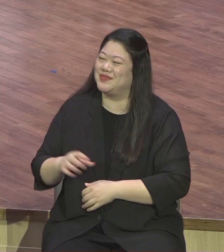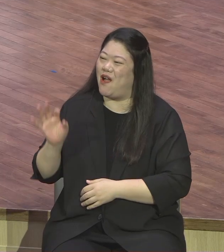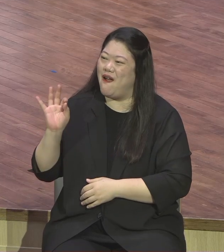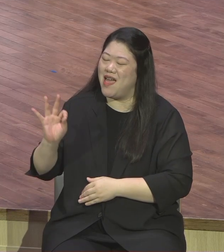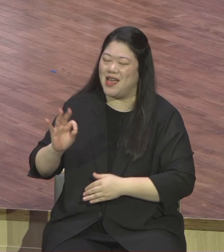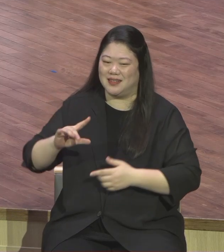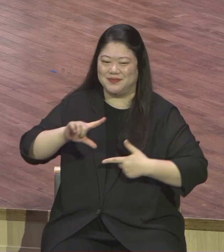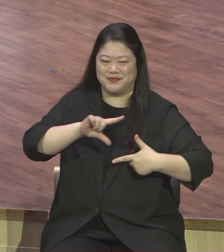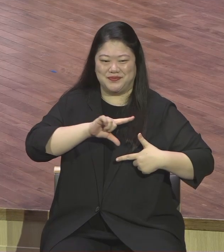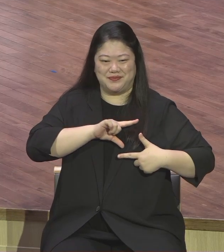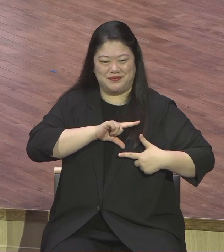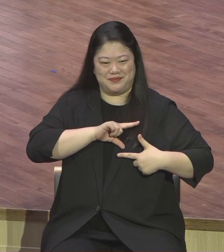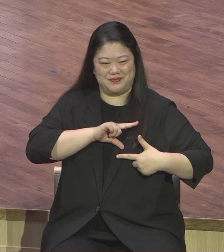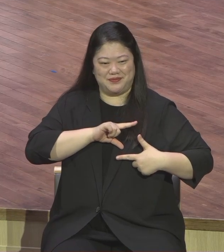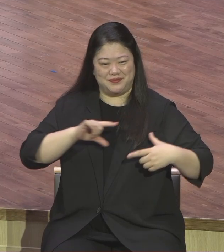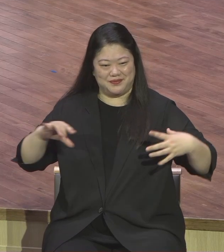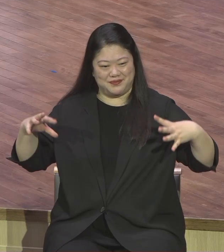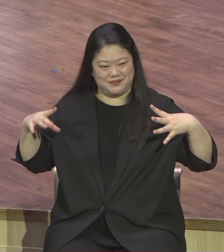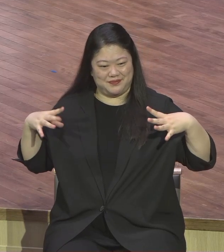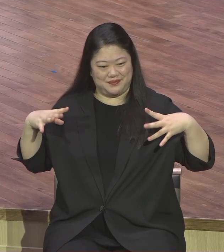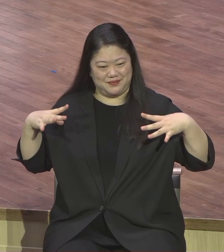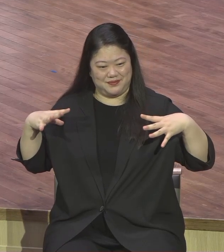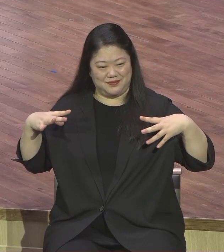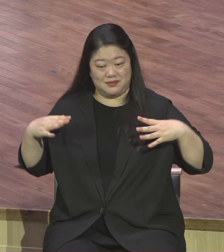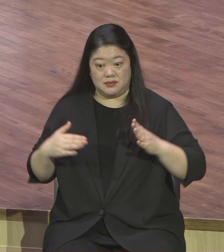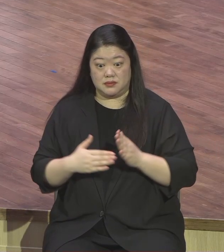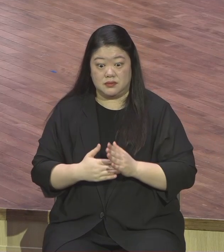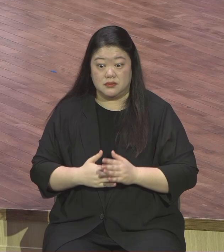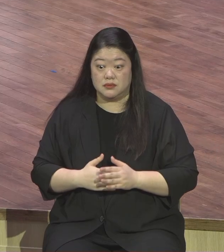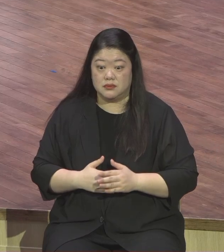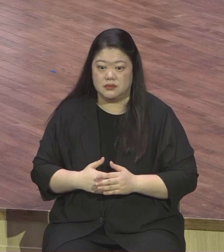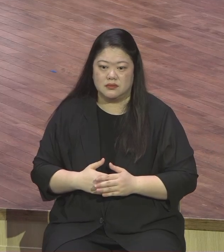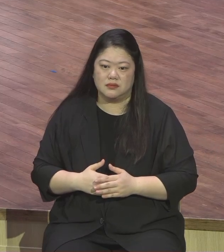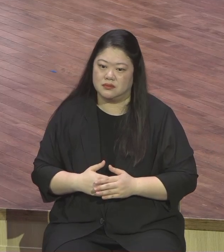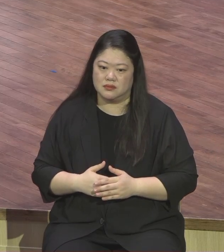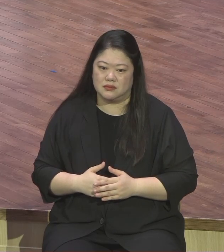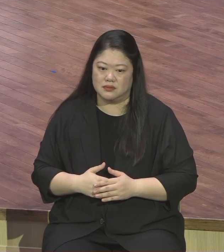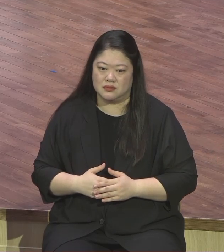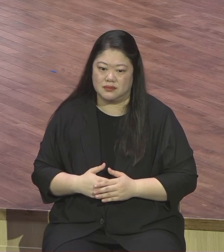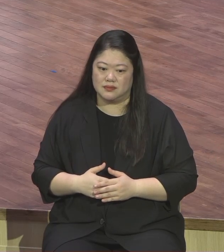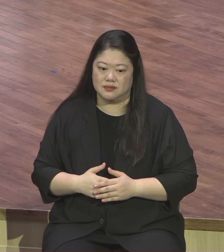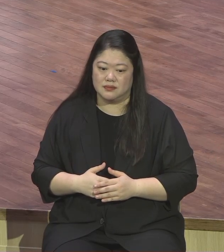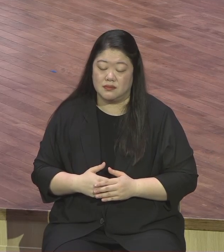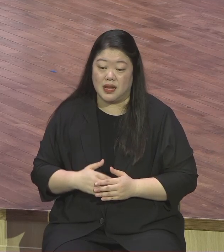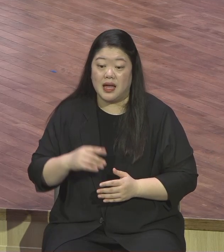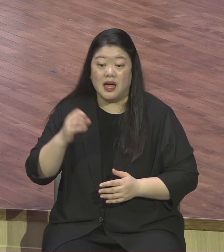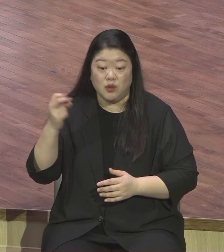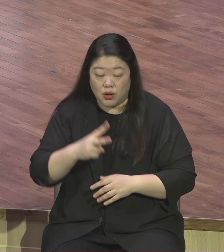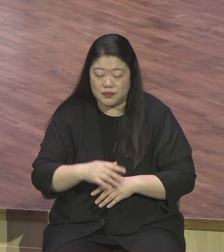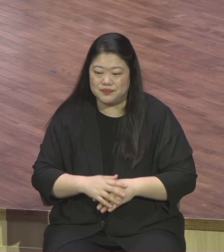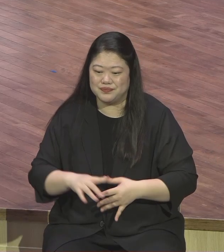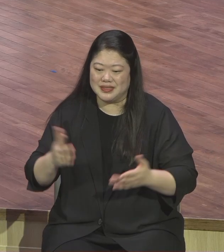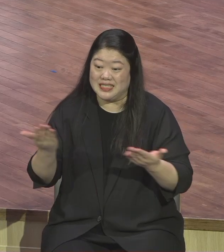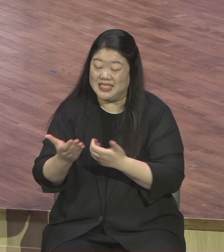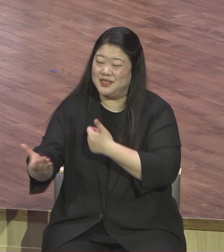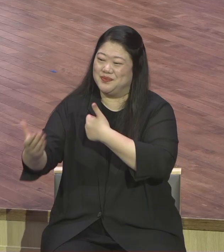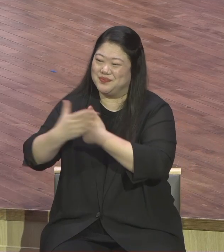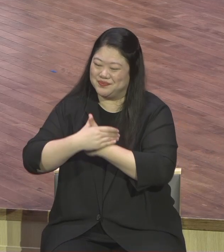내 사명이 무엇인지도 알지 못하고 그냥 그때나 전에는 받을 때나 안 받을 때나 영적인 이